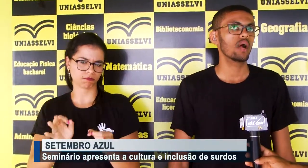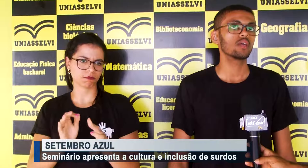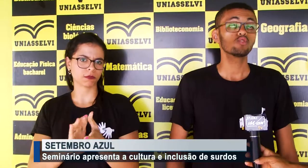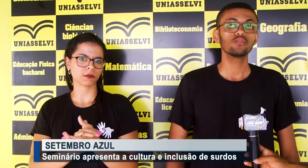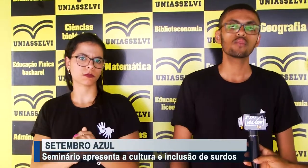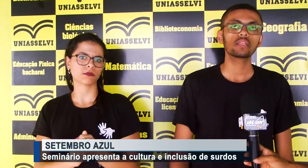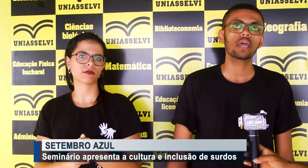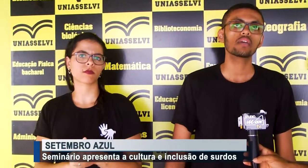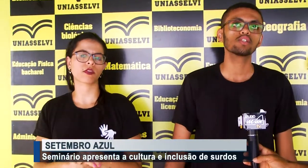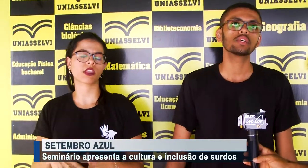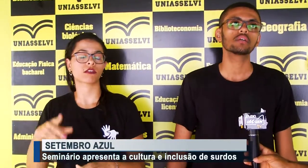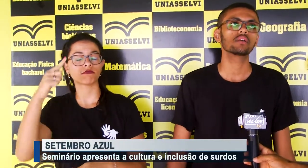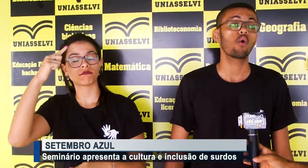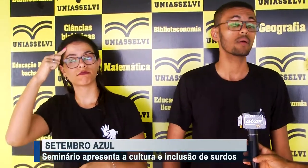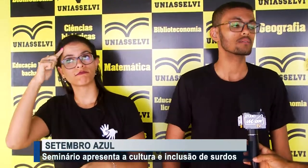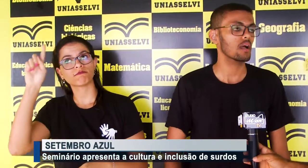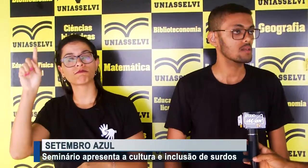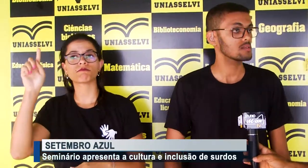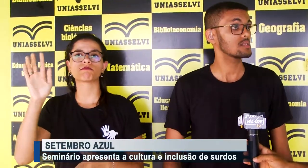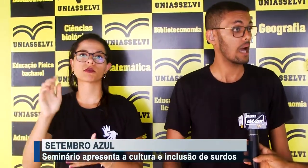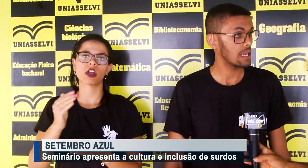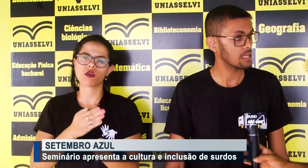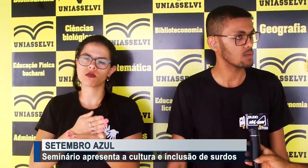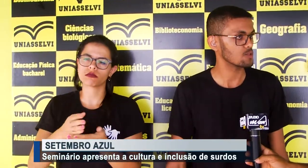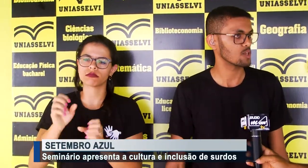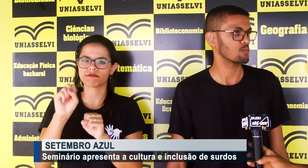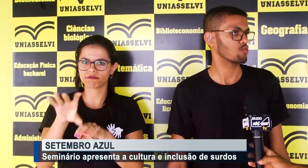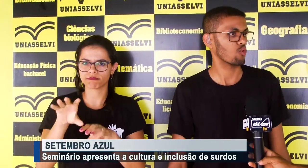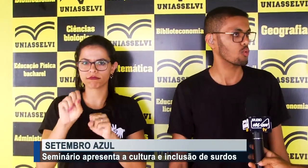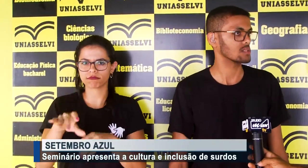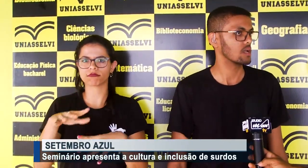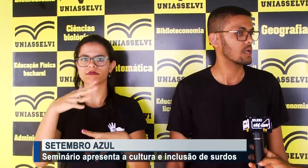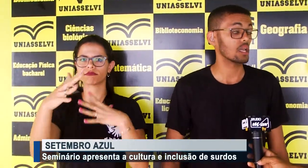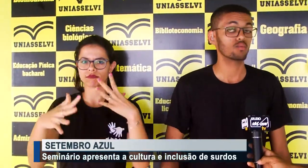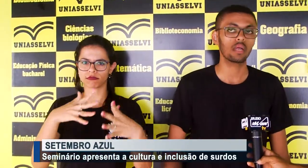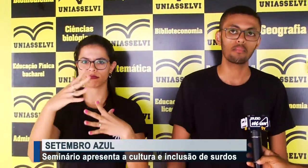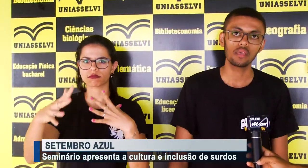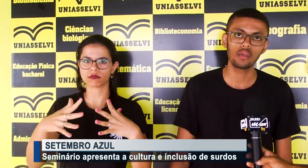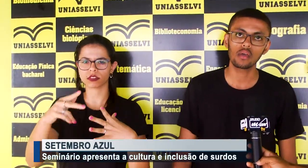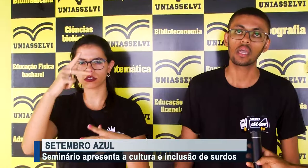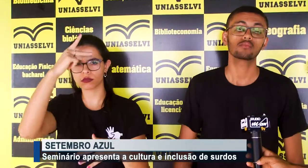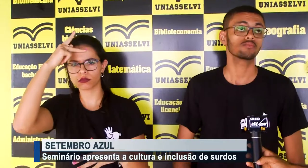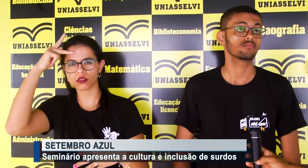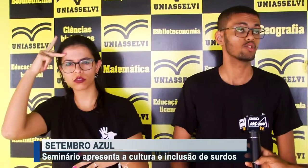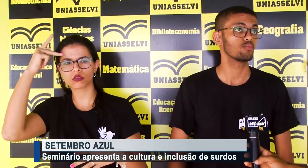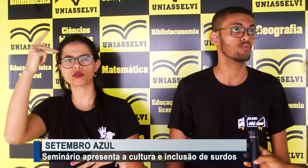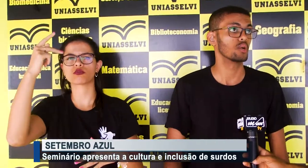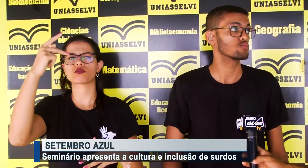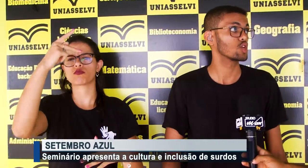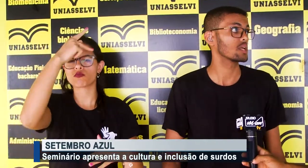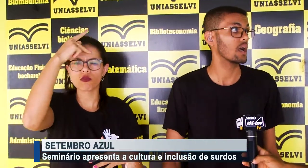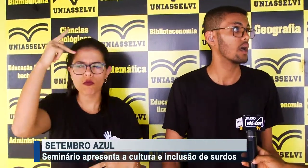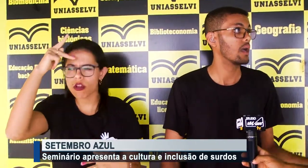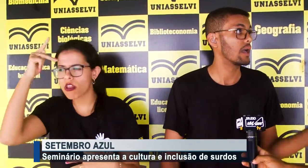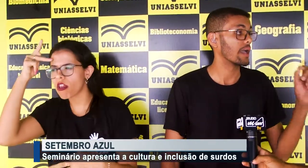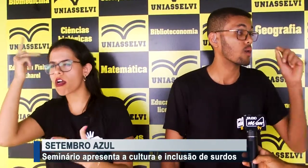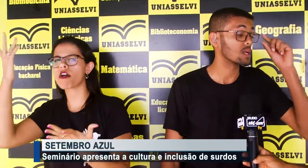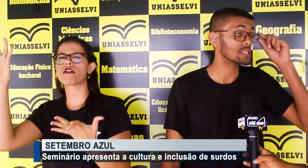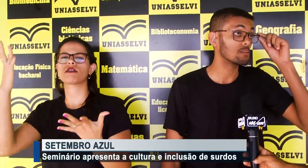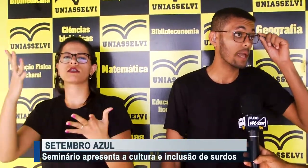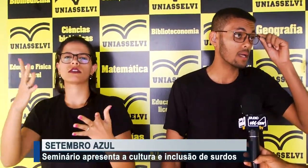Então, aí eu tive uma ideia de começar a ensinar Libras para as pessoas que não sabiam, que não tinham